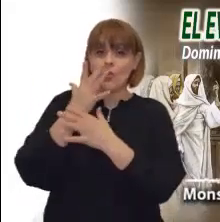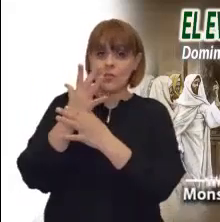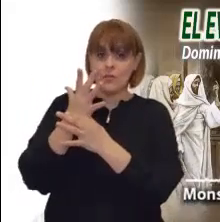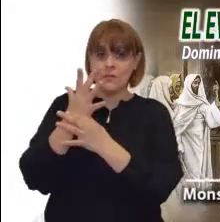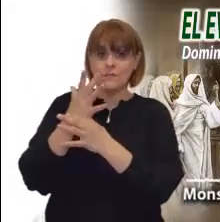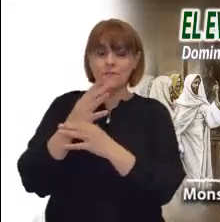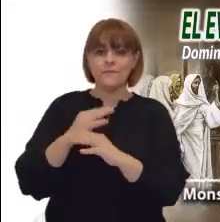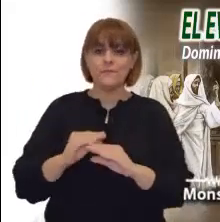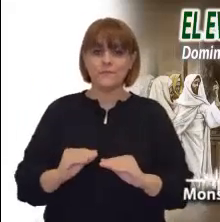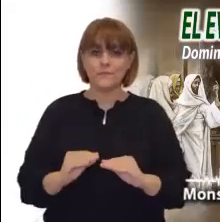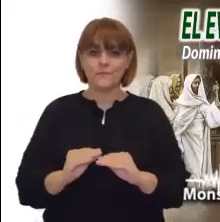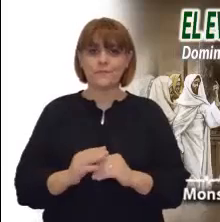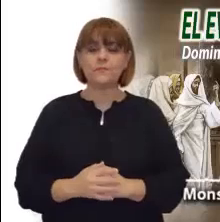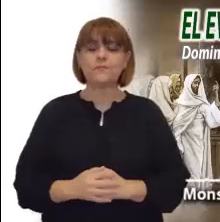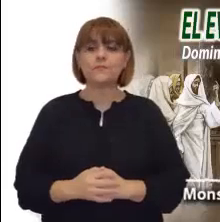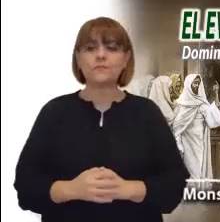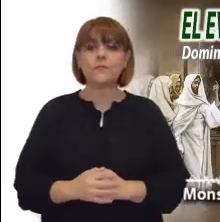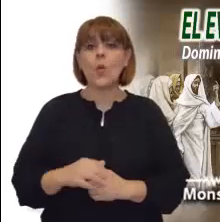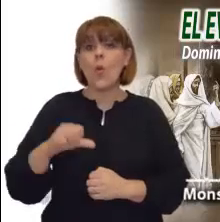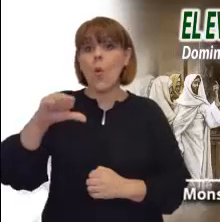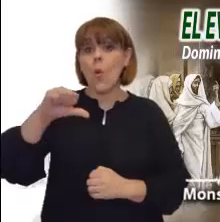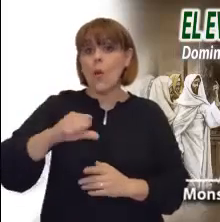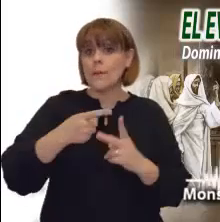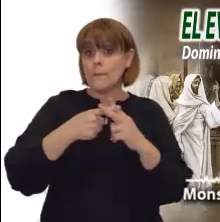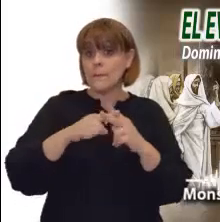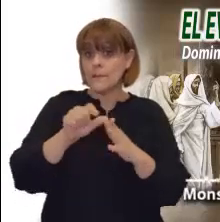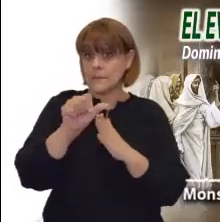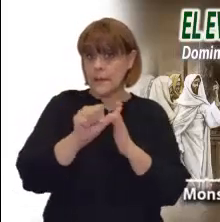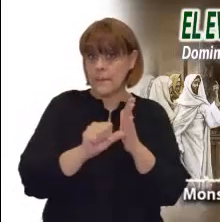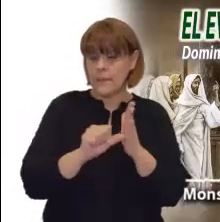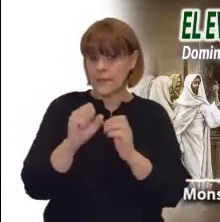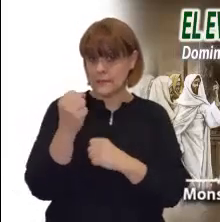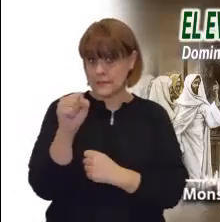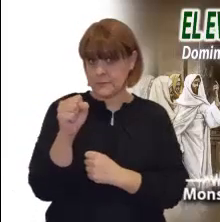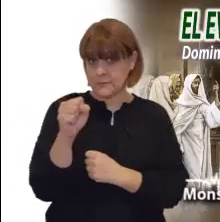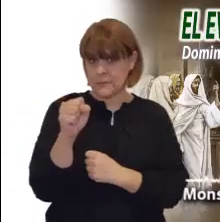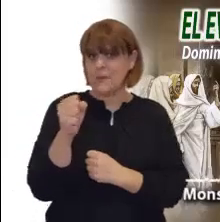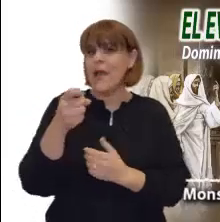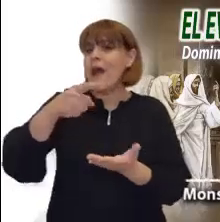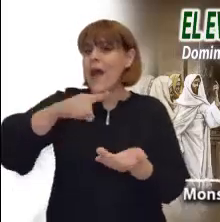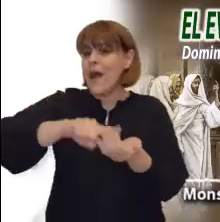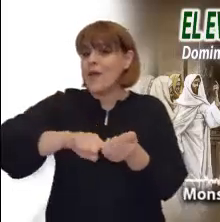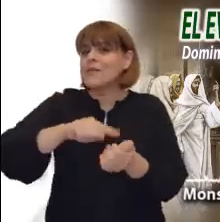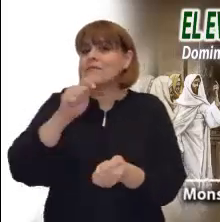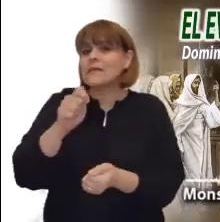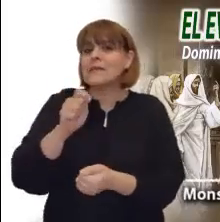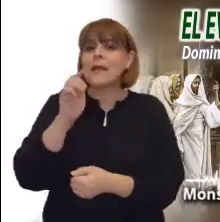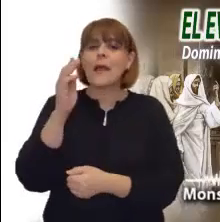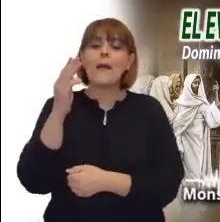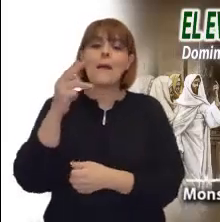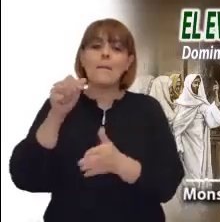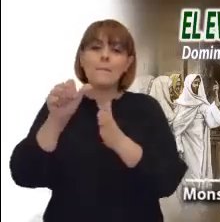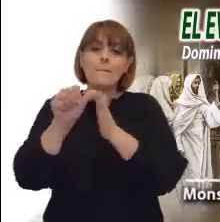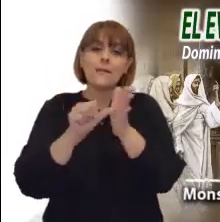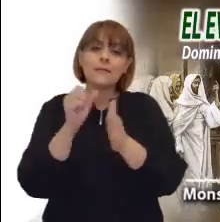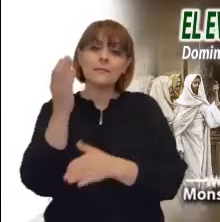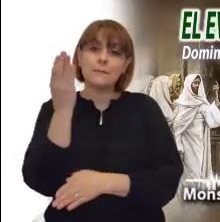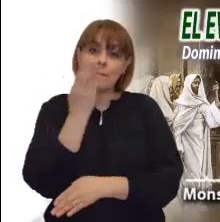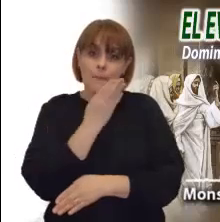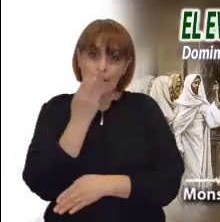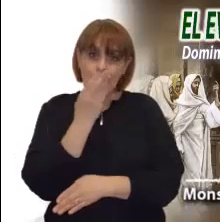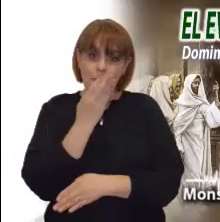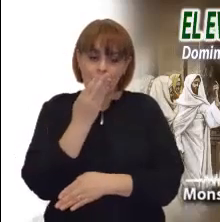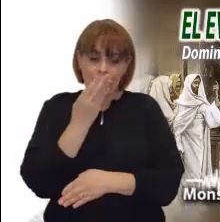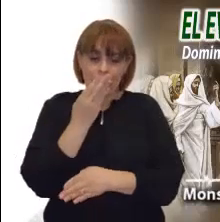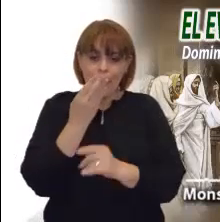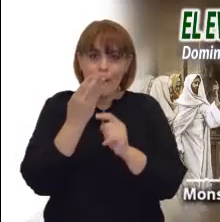lejanos de Dios, aunque se crean muy cercanos a Él. En efecto, una tradición será válida solamente